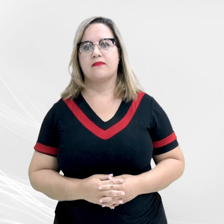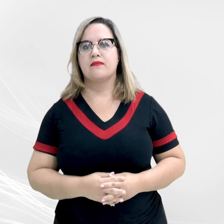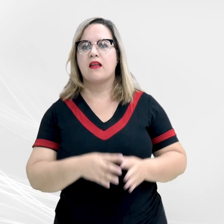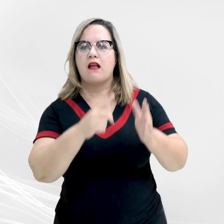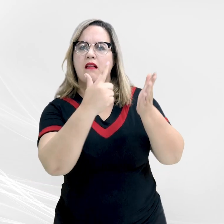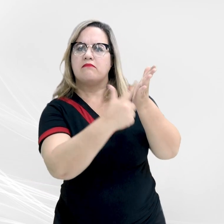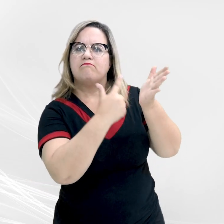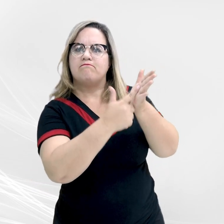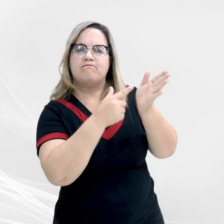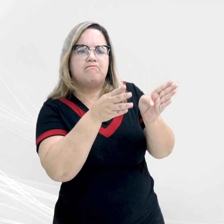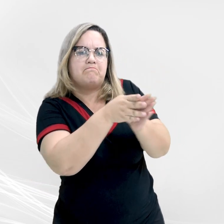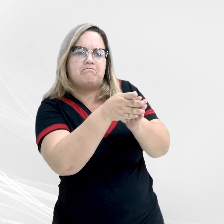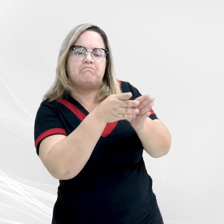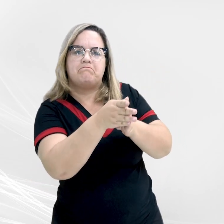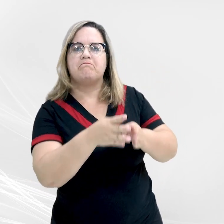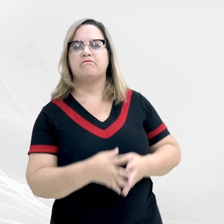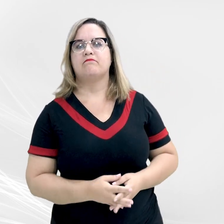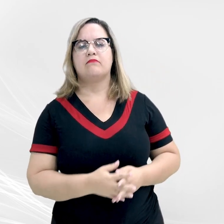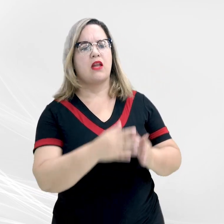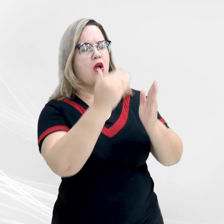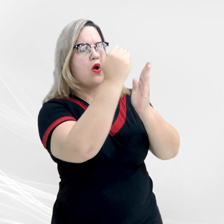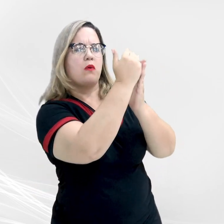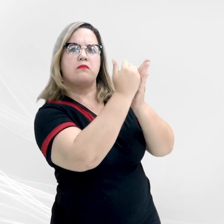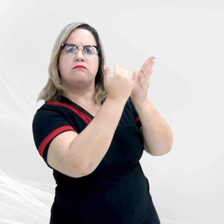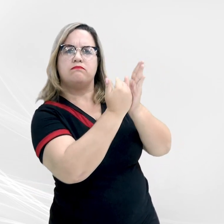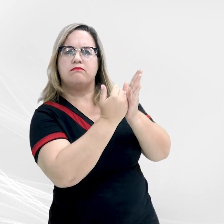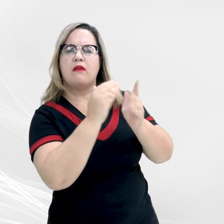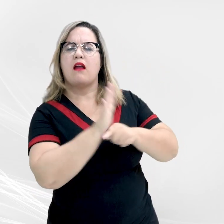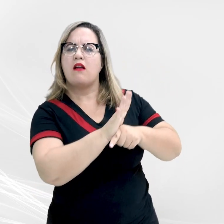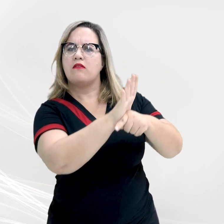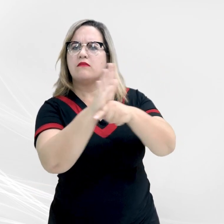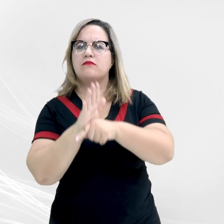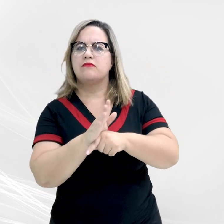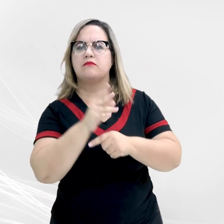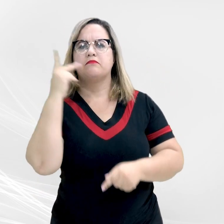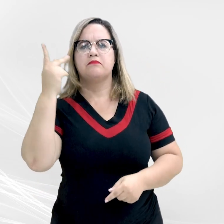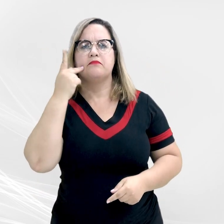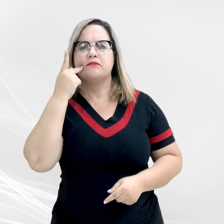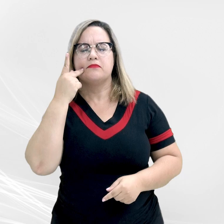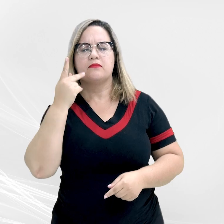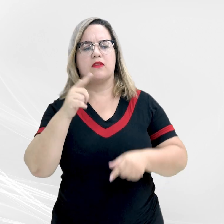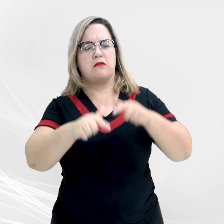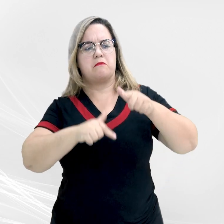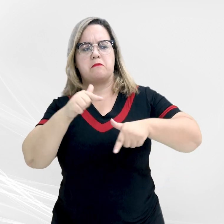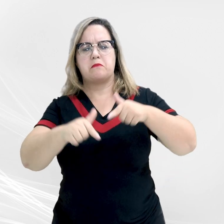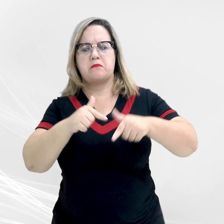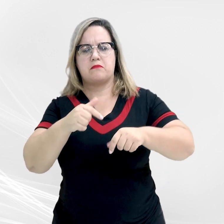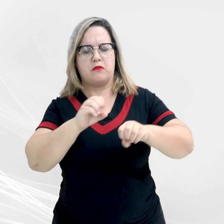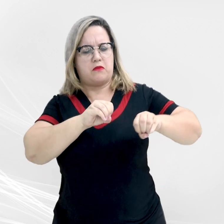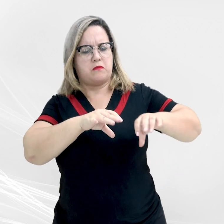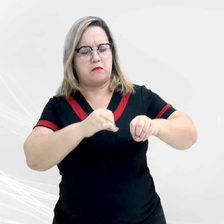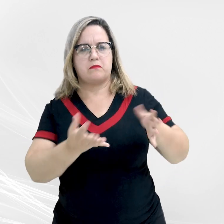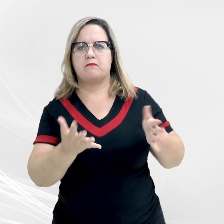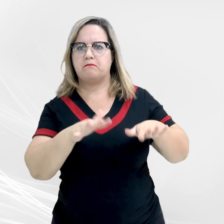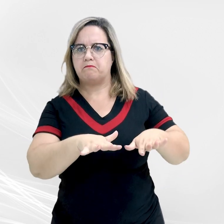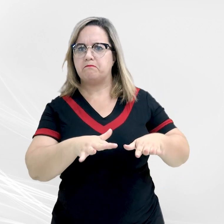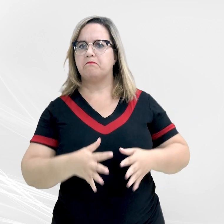Kit orientativo. Roteiro auxilia promotorias na atuação por educação inclusiva.